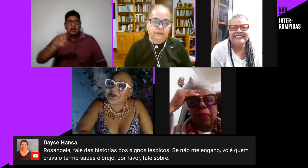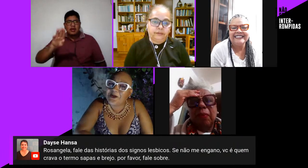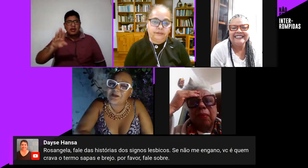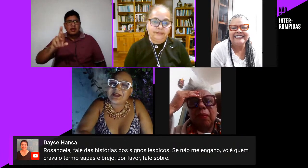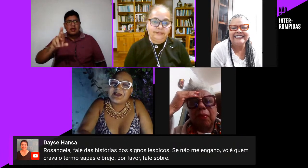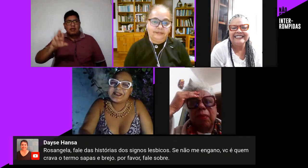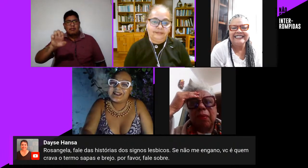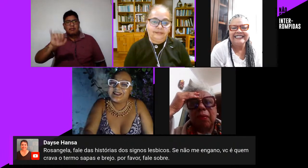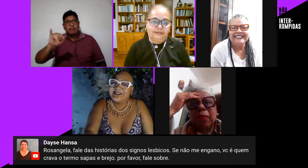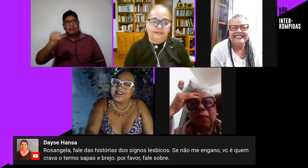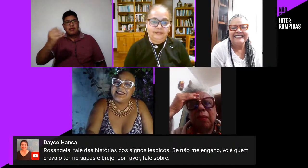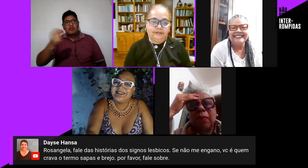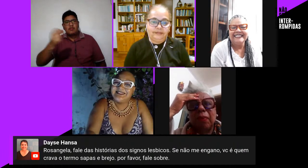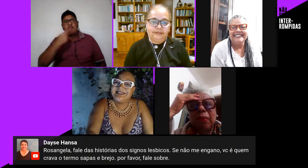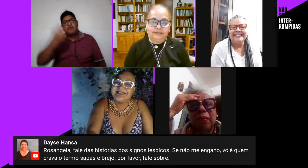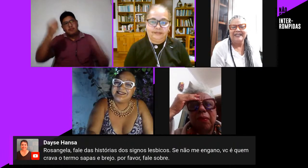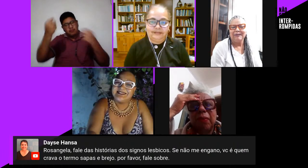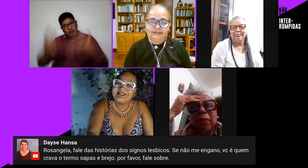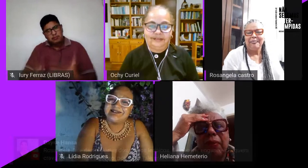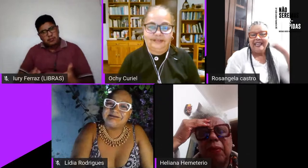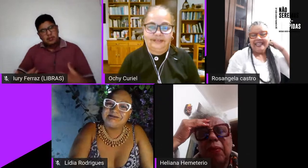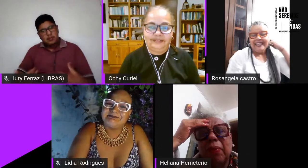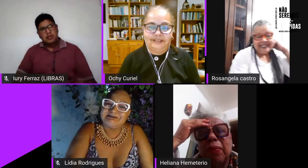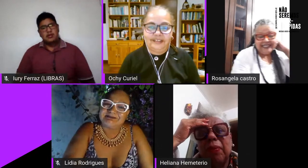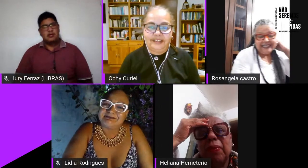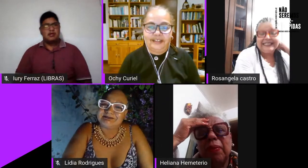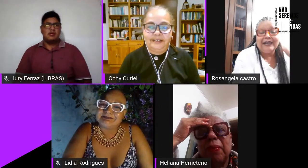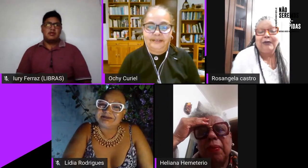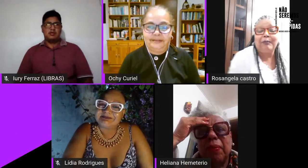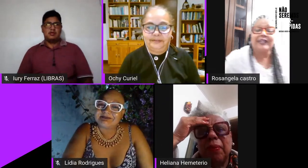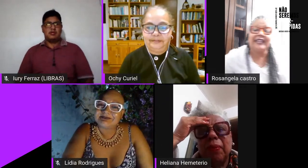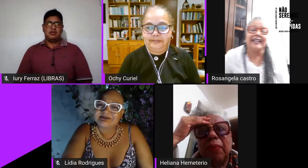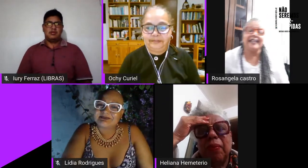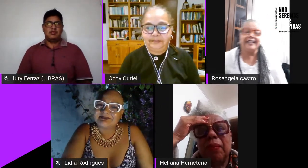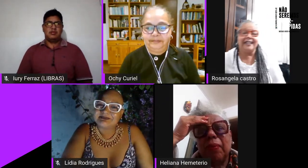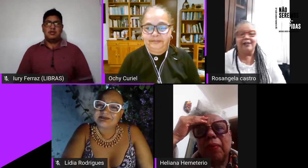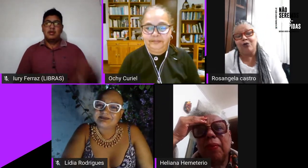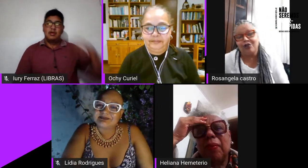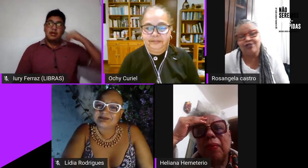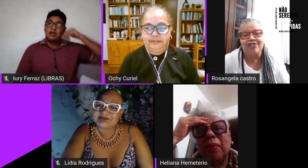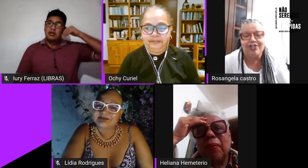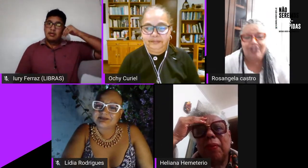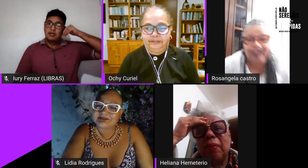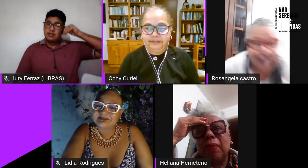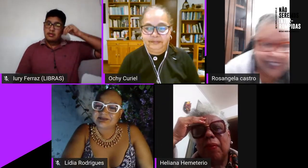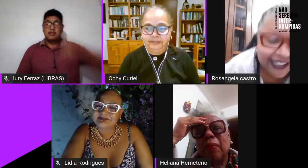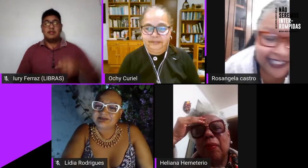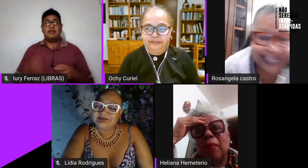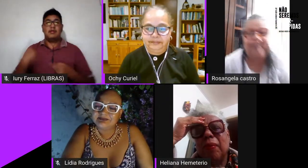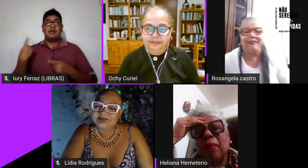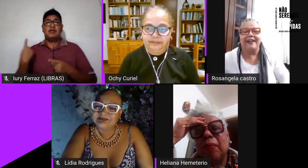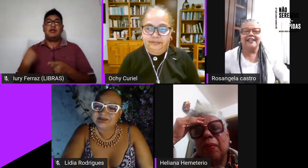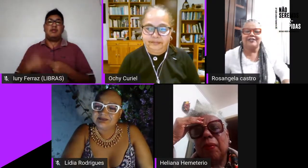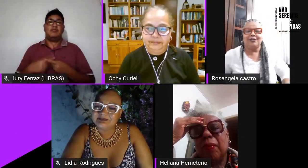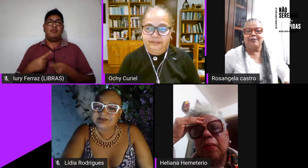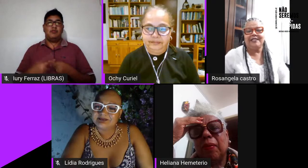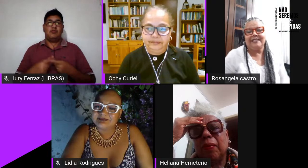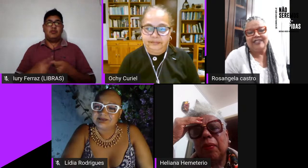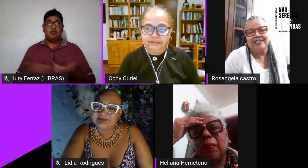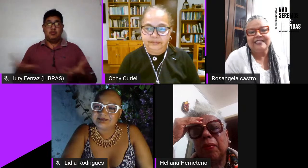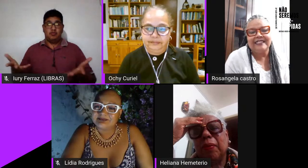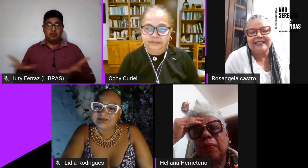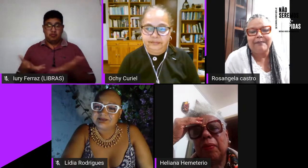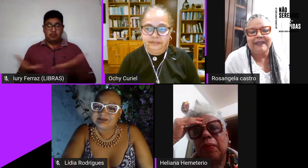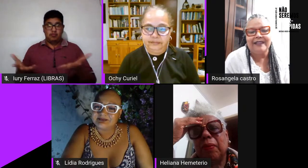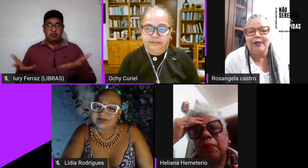fale sobre Rosângela então porque hoje a gente fala sobre